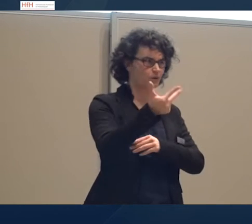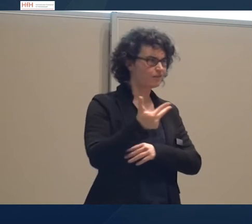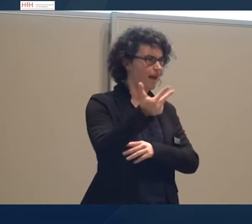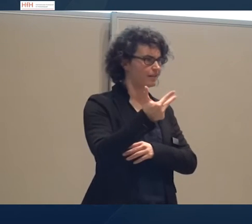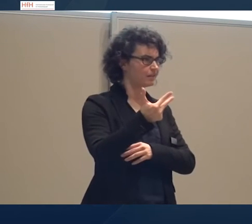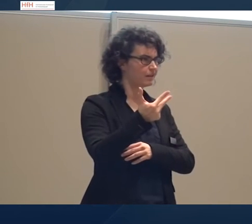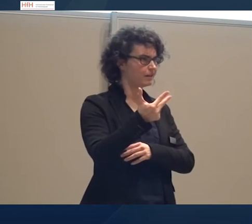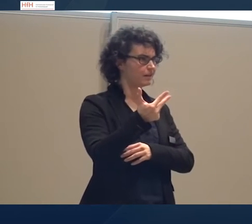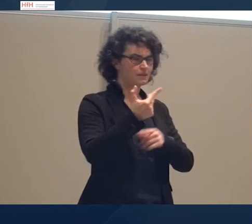Platz haben.